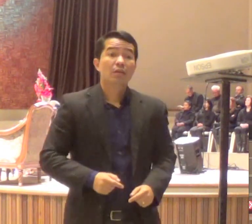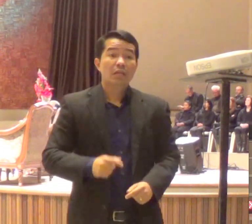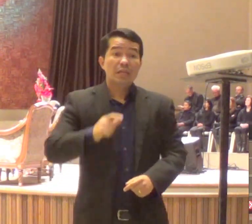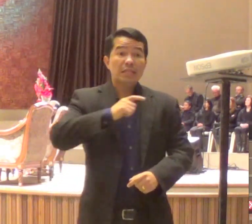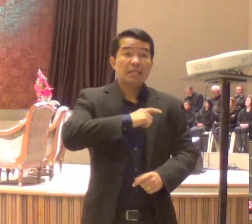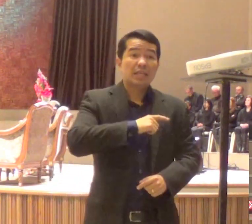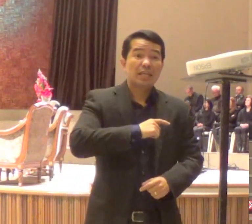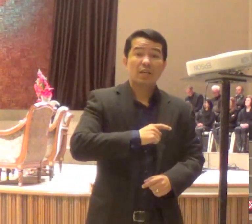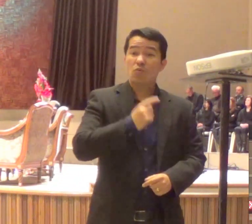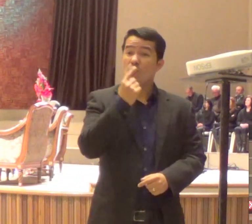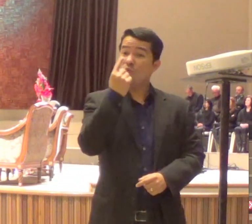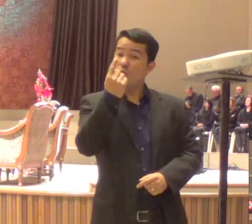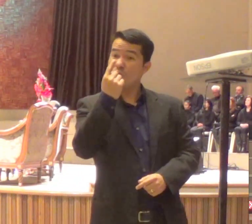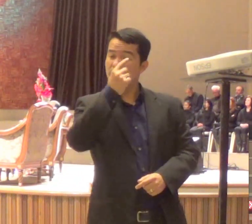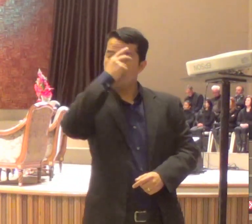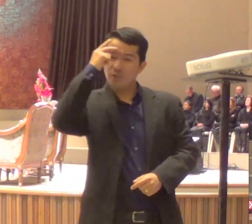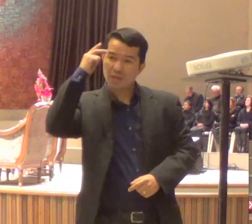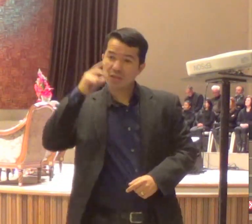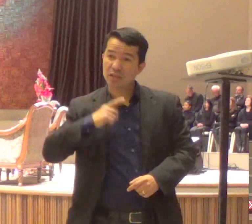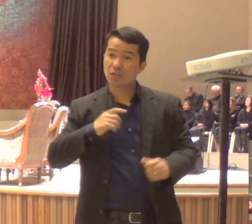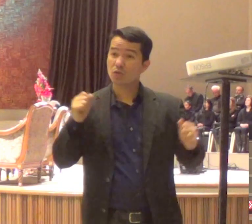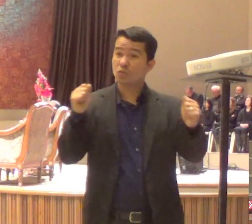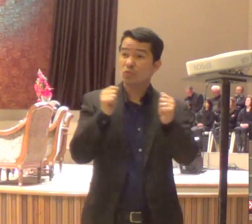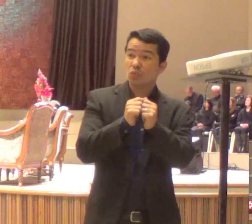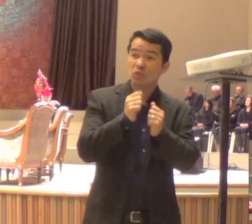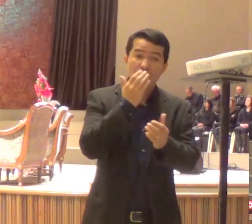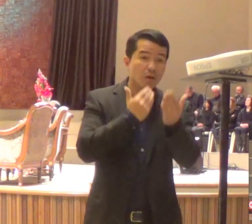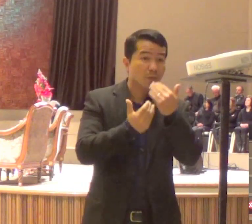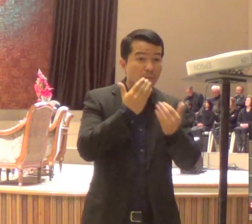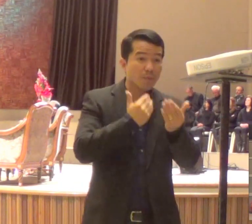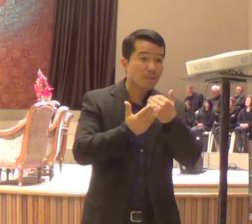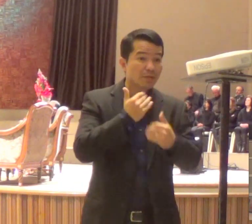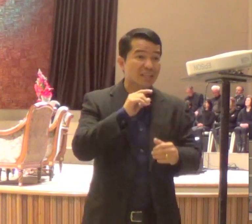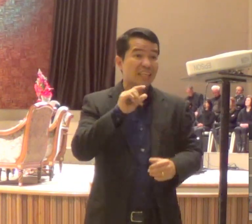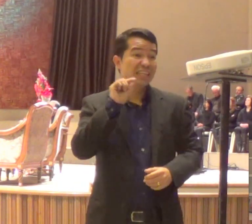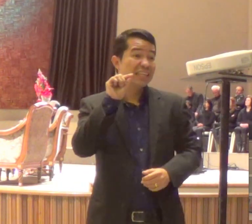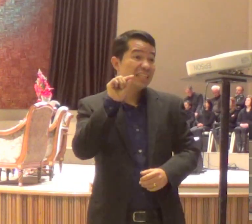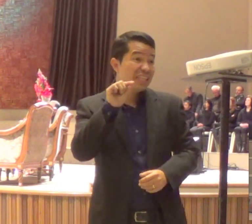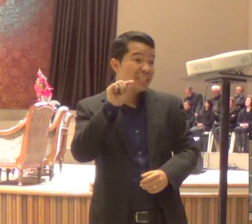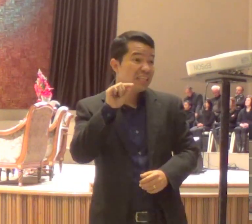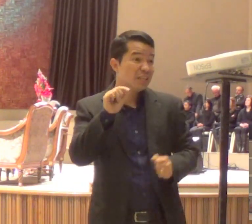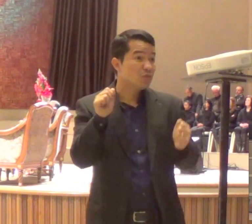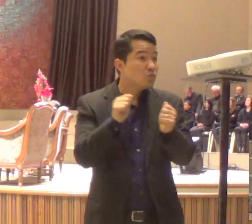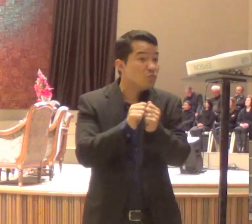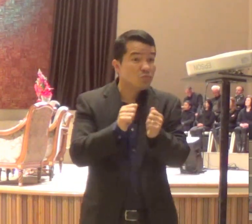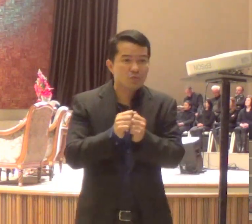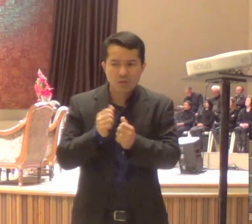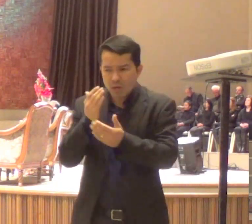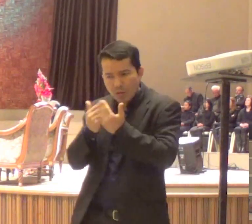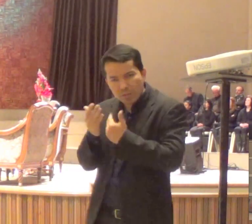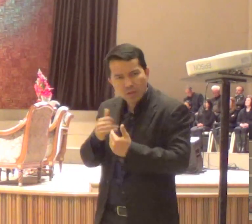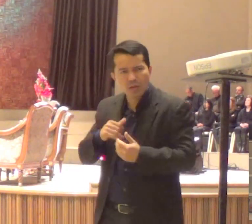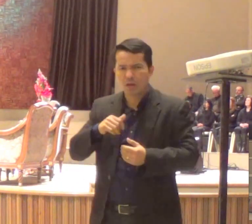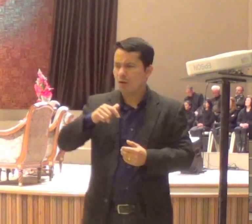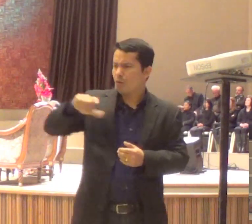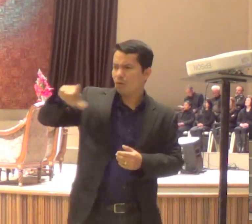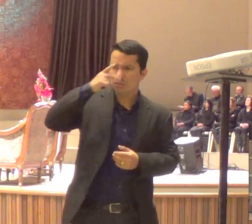entre eles, não sei se é verdade, ou aquele que traia, estava comendo com ele, outros dizem, que a